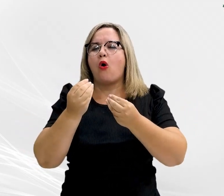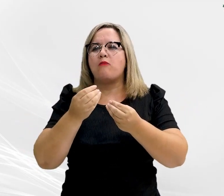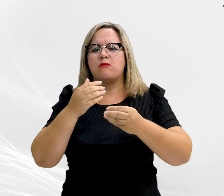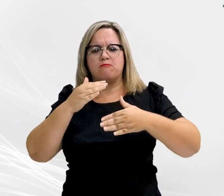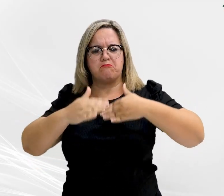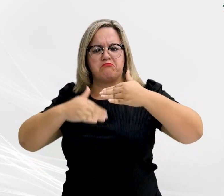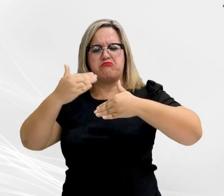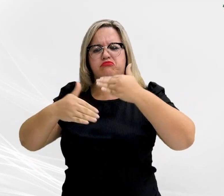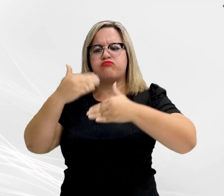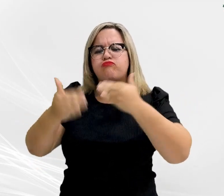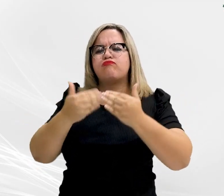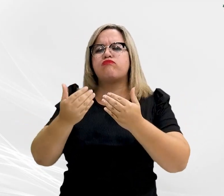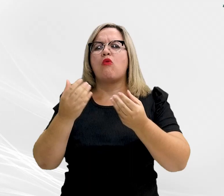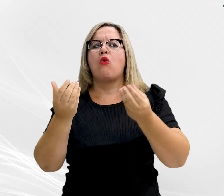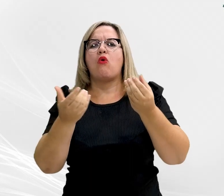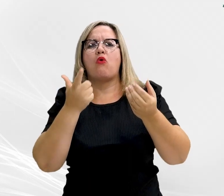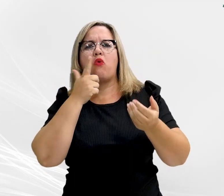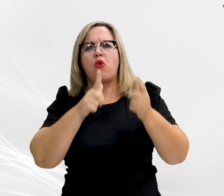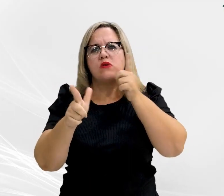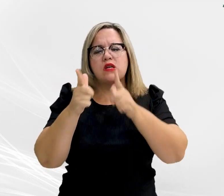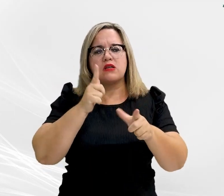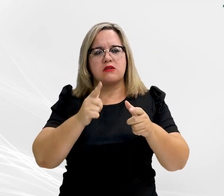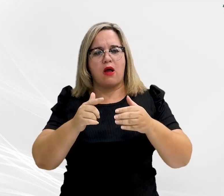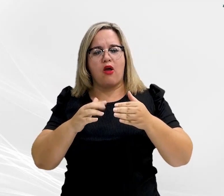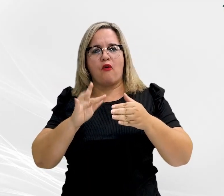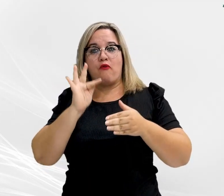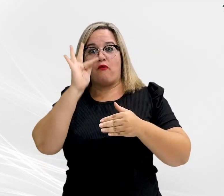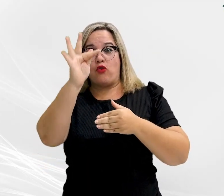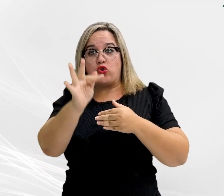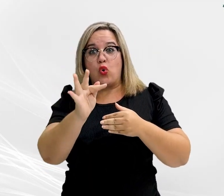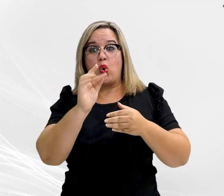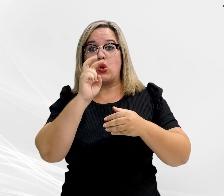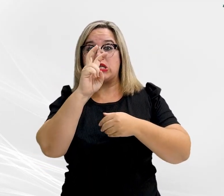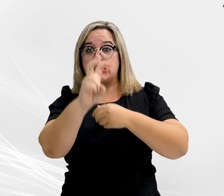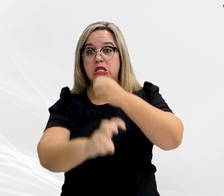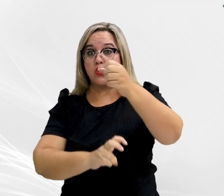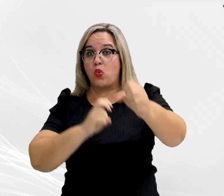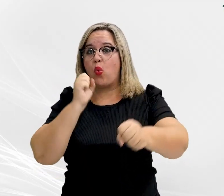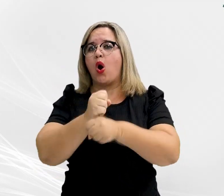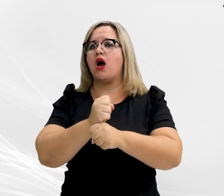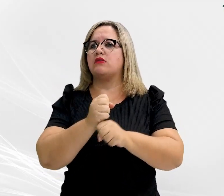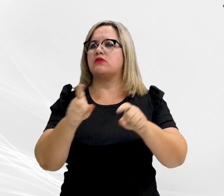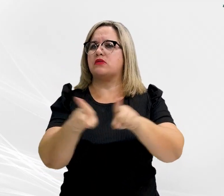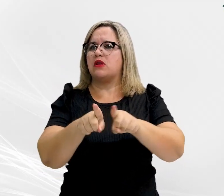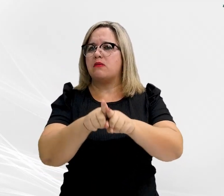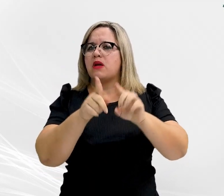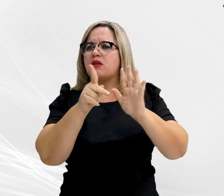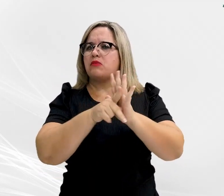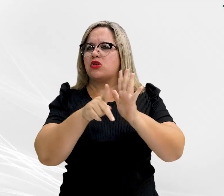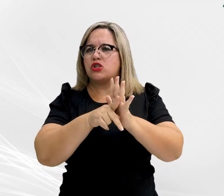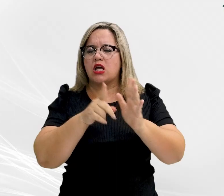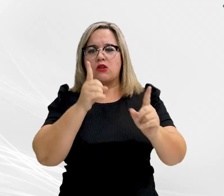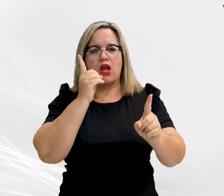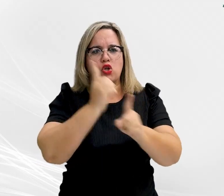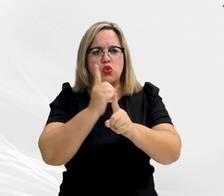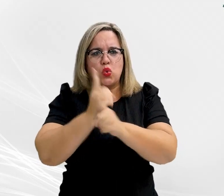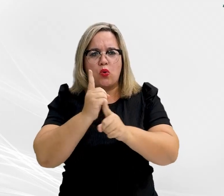dimensionamento da Força de Trabalho para os próximos cinco anos, o projeto também pretende identificar ações que possam